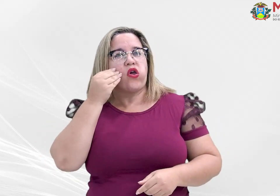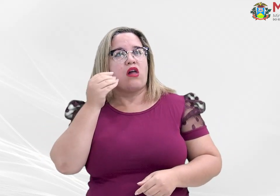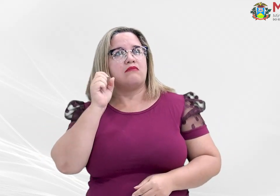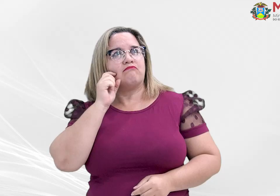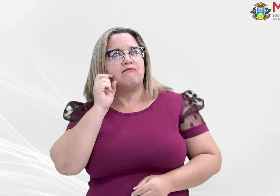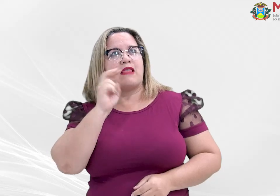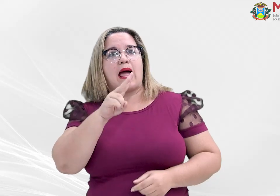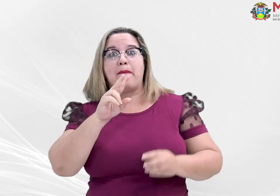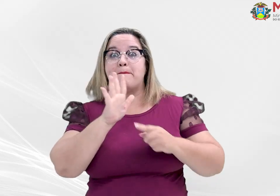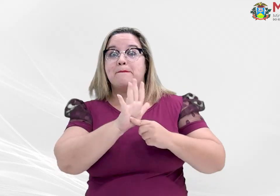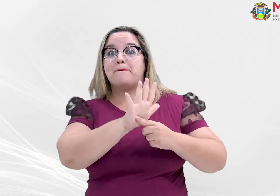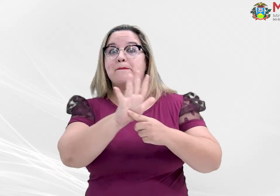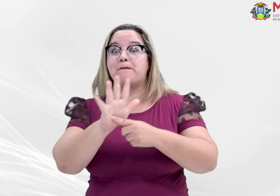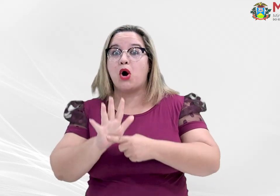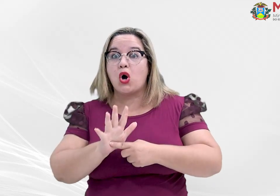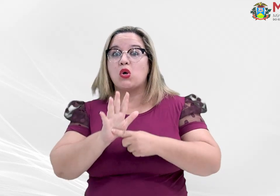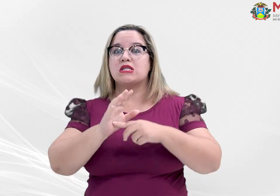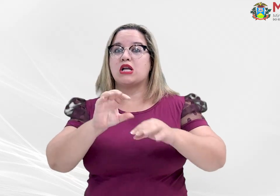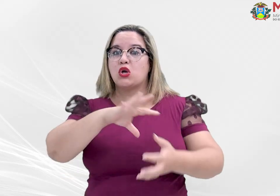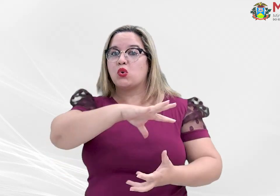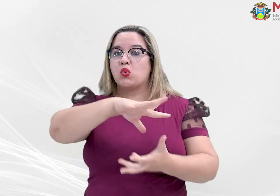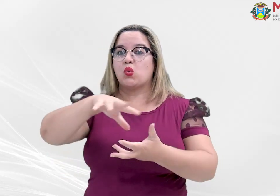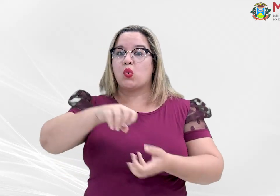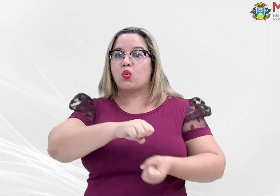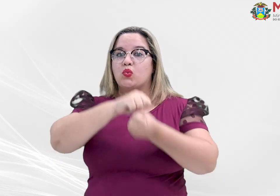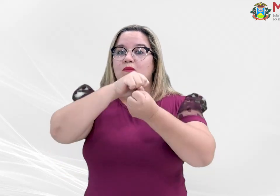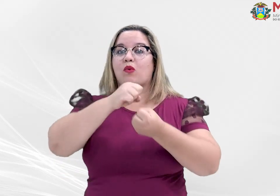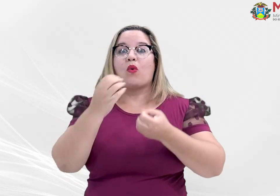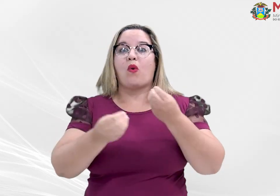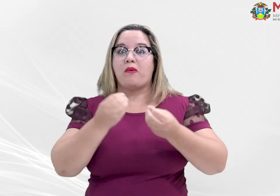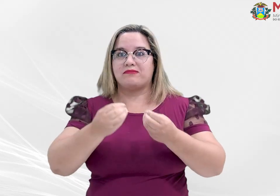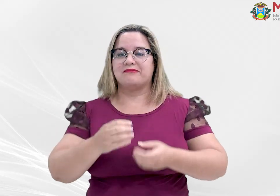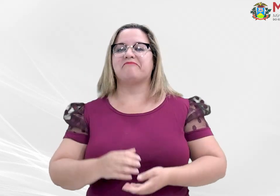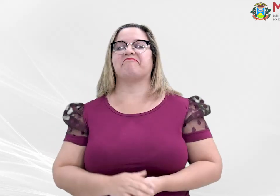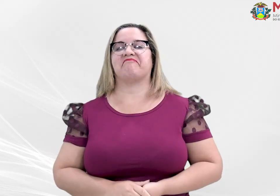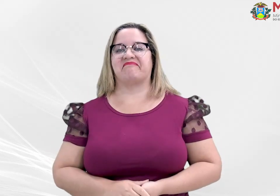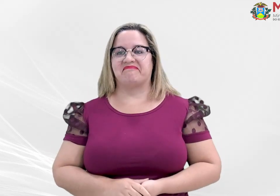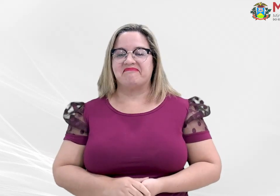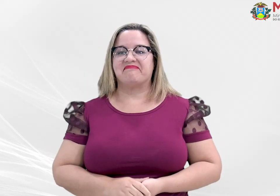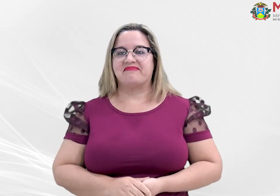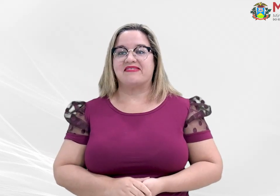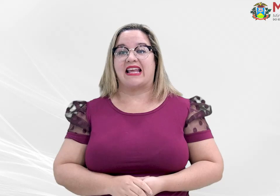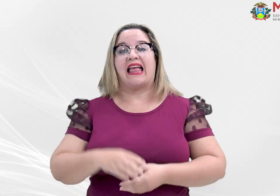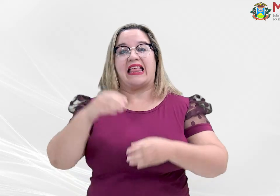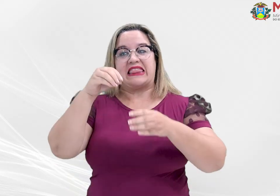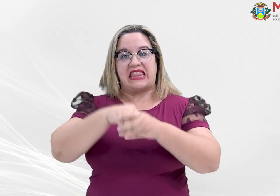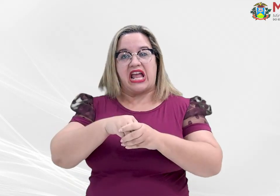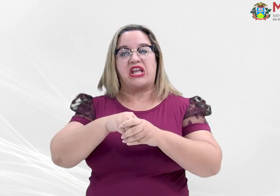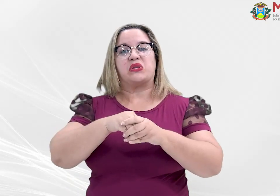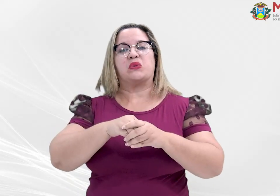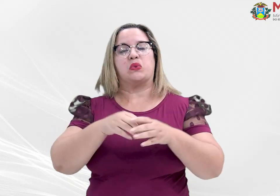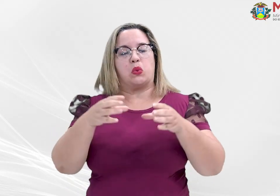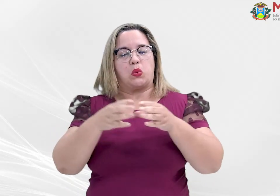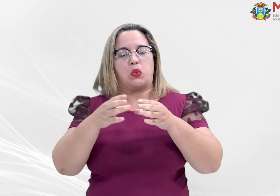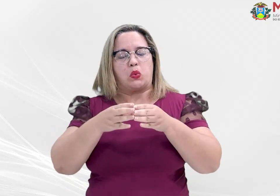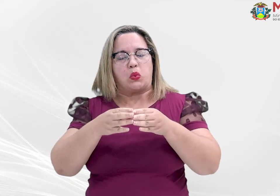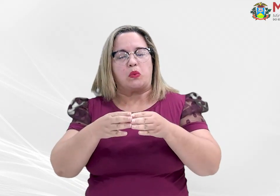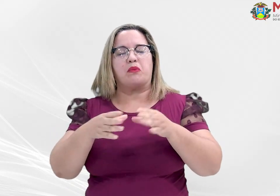Para o desenvolvimento da campanha, o Departamento de Comunicação da instituição, com apoio da Comissão de Gestão socioambiental,